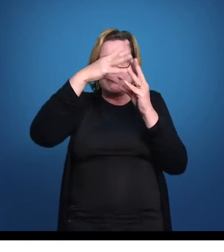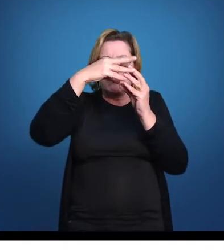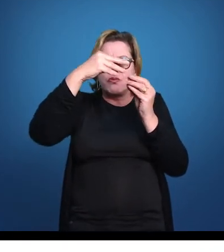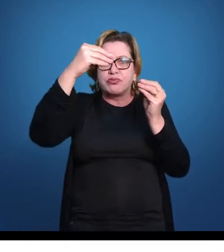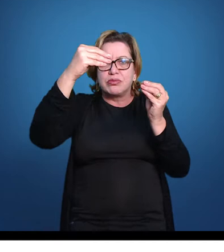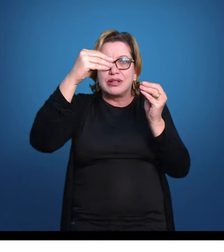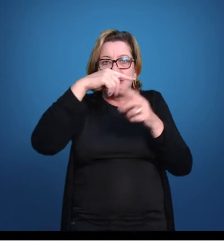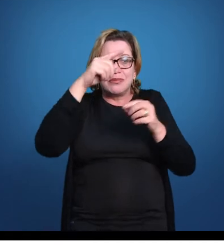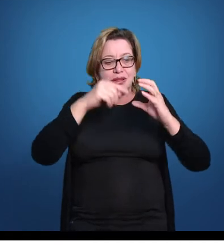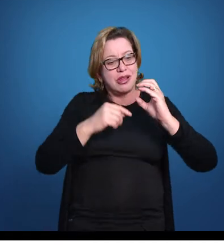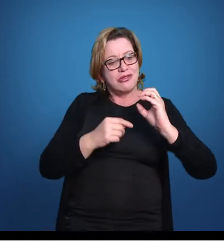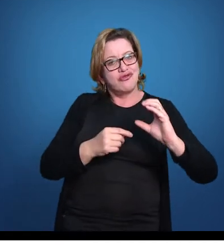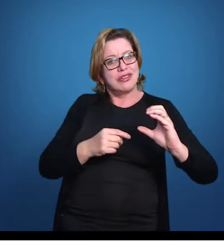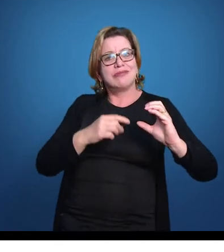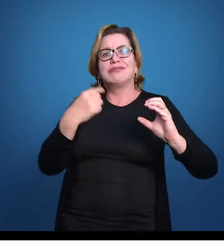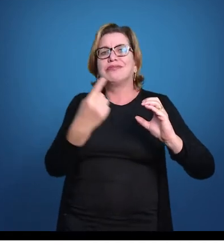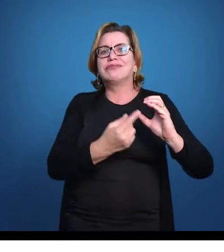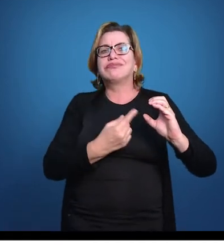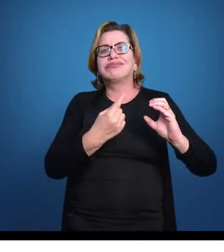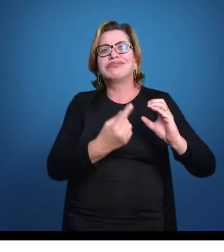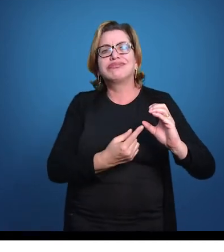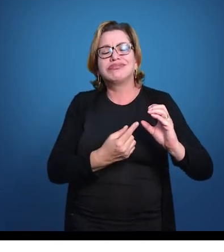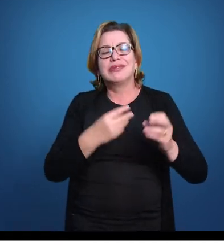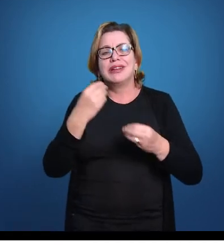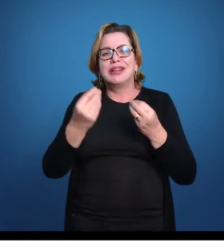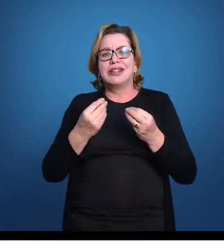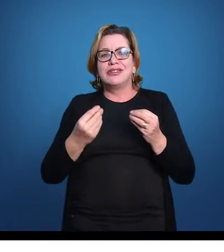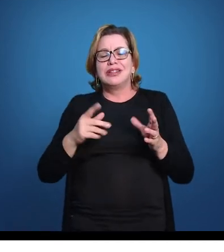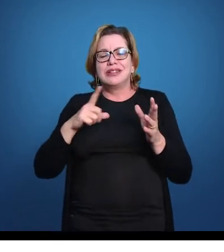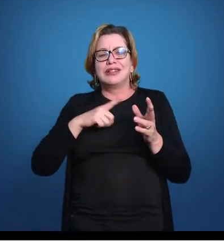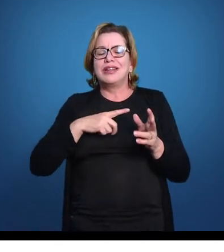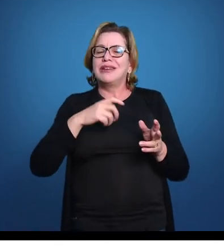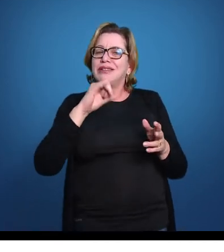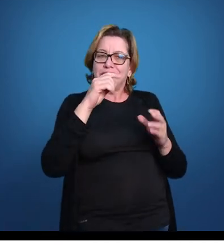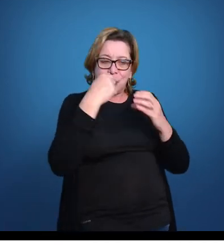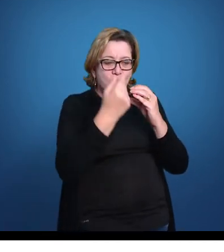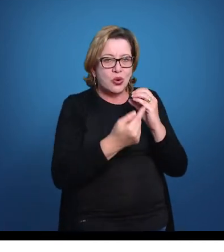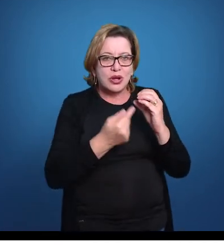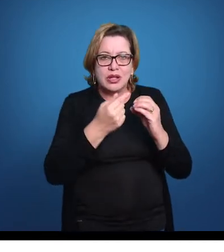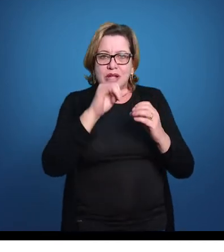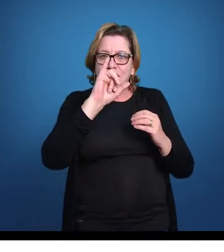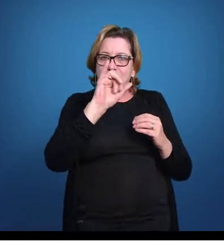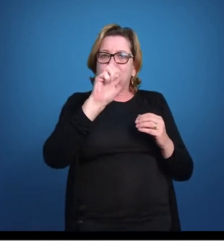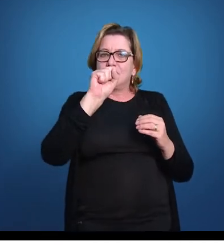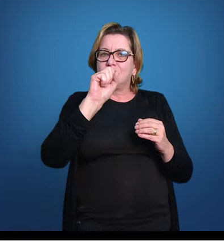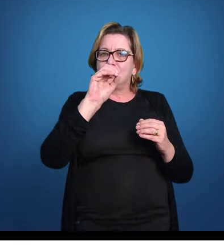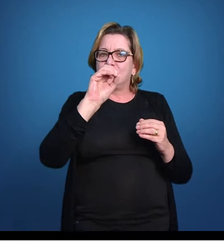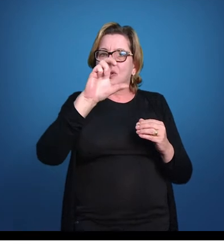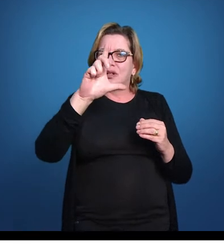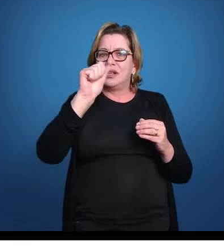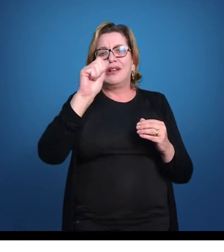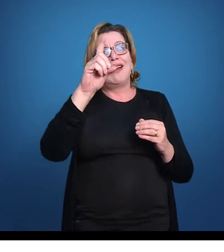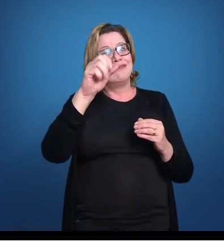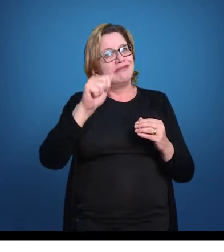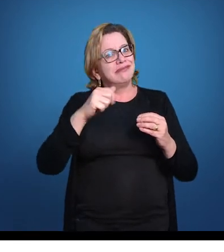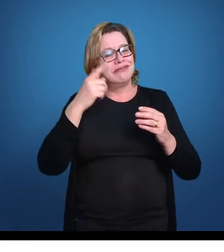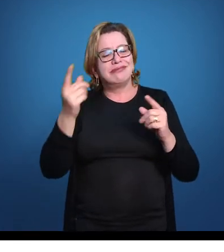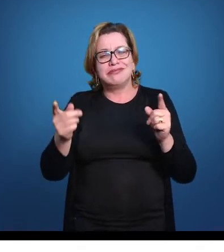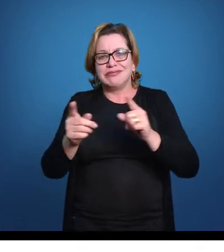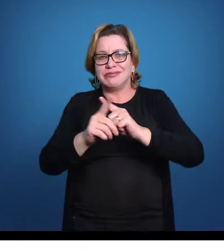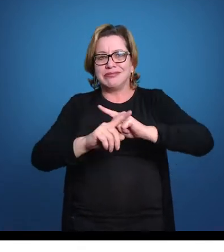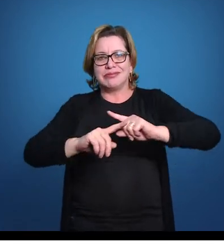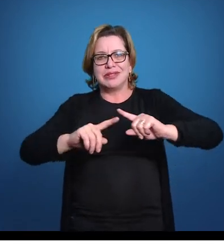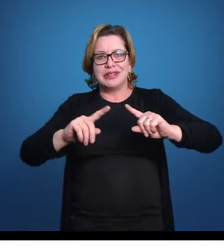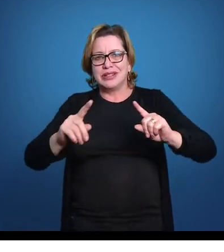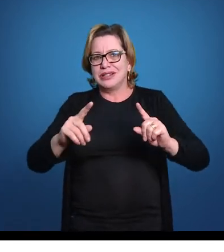dos peixes conhecidos modernos tem a bexiga isolada. E daí a gente chama ela de bexiga natatória. E ela não